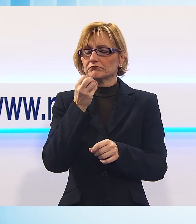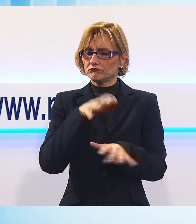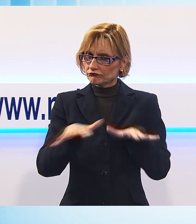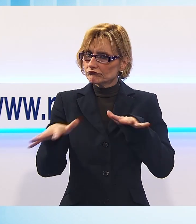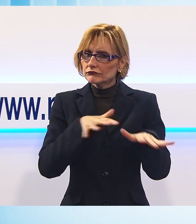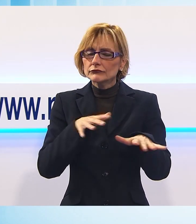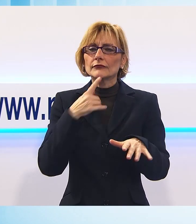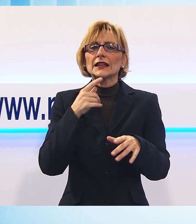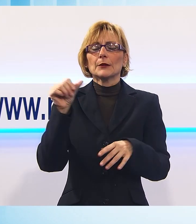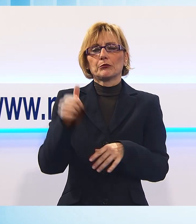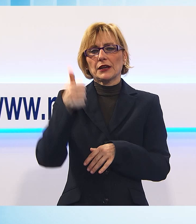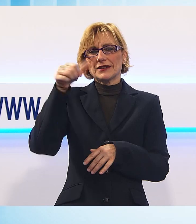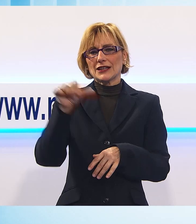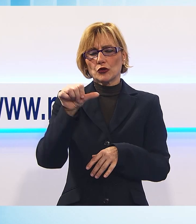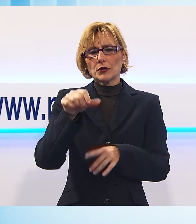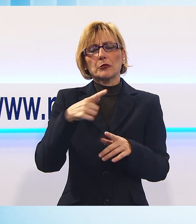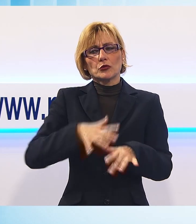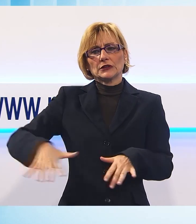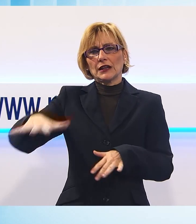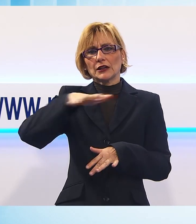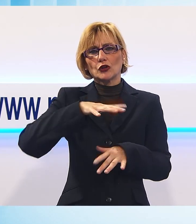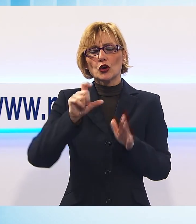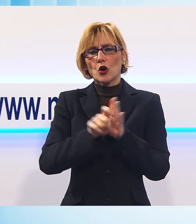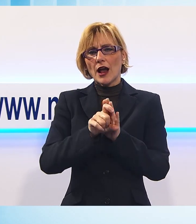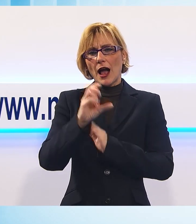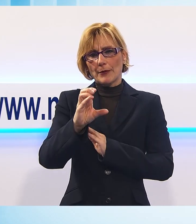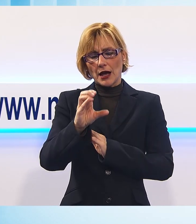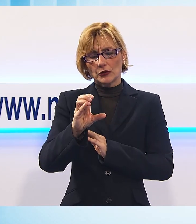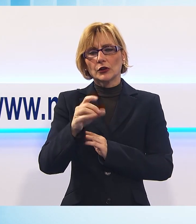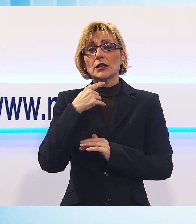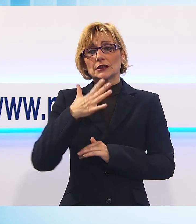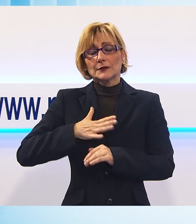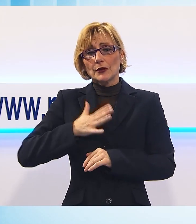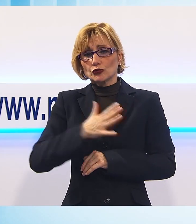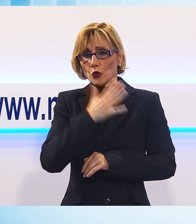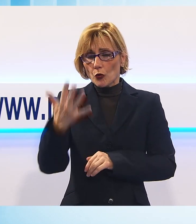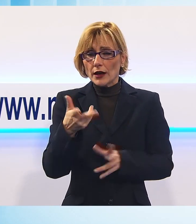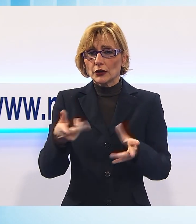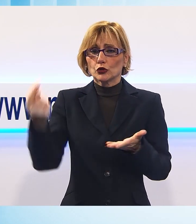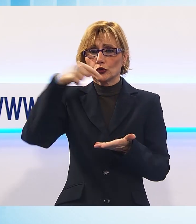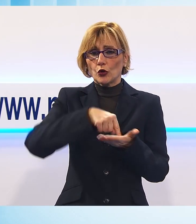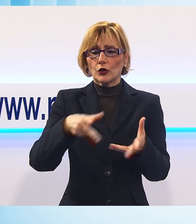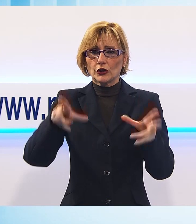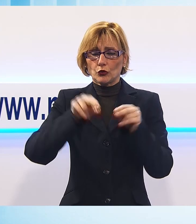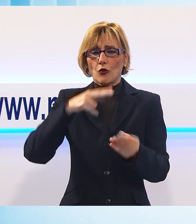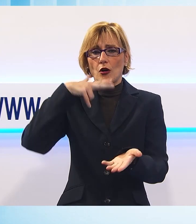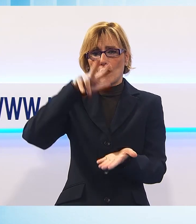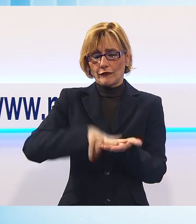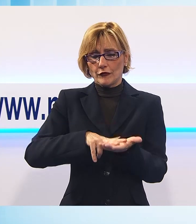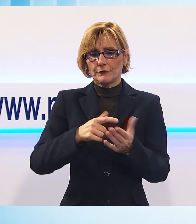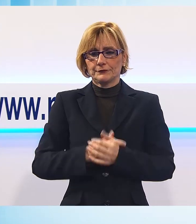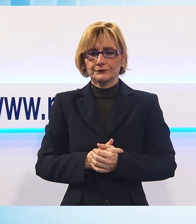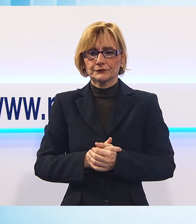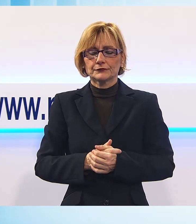su tutto il territorio di Capannori e spero che nei prossimi 5 anni venga reeletto, che continui su questa scia.